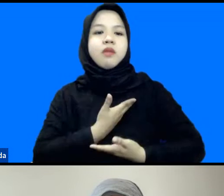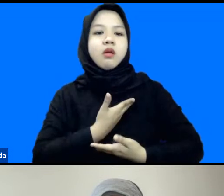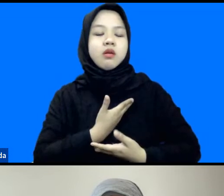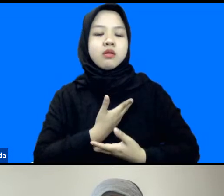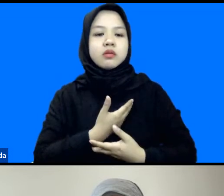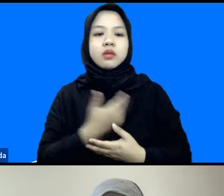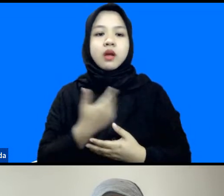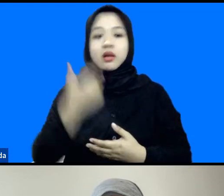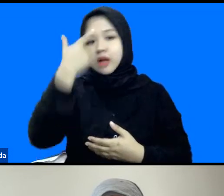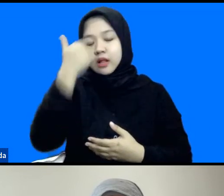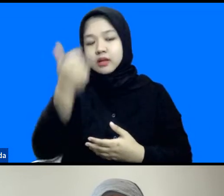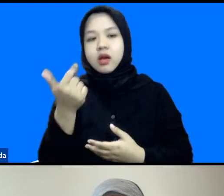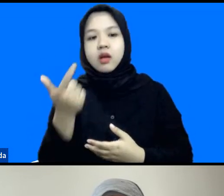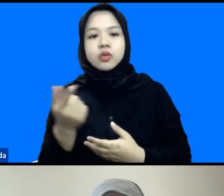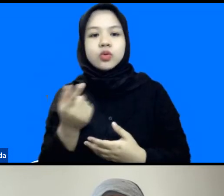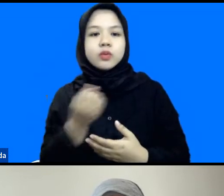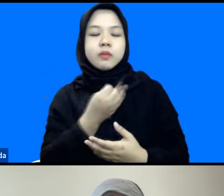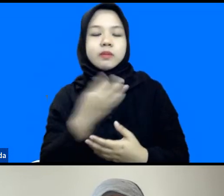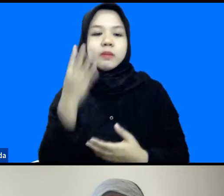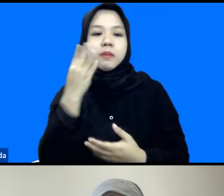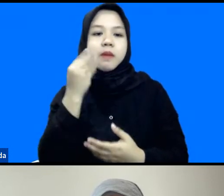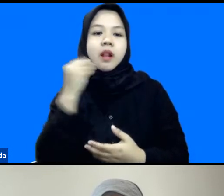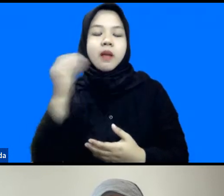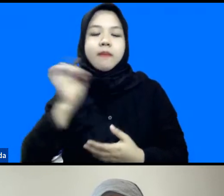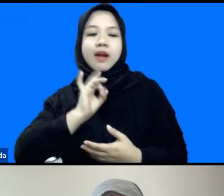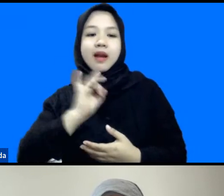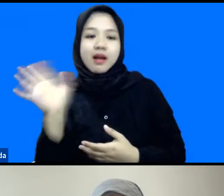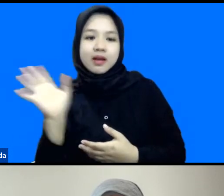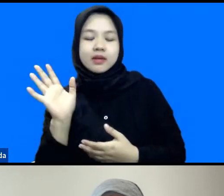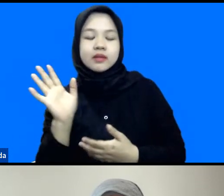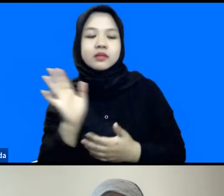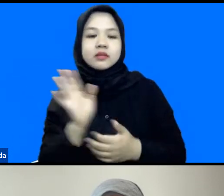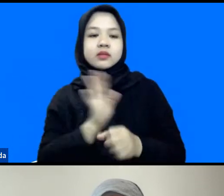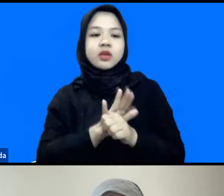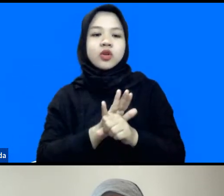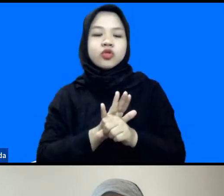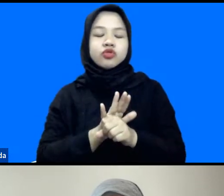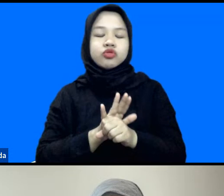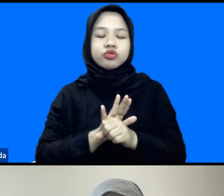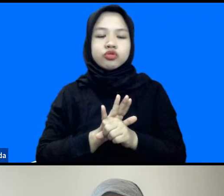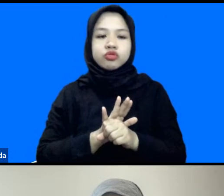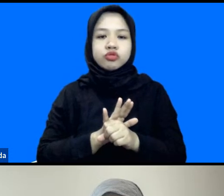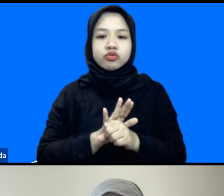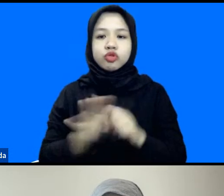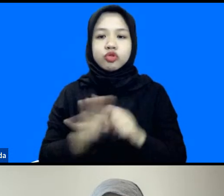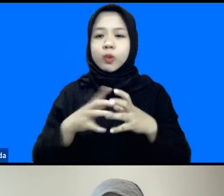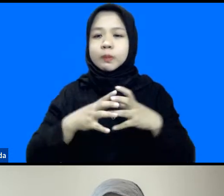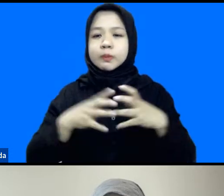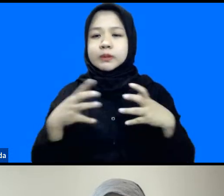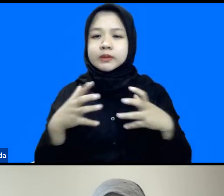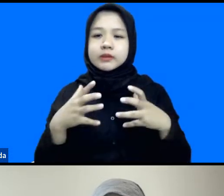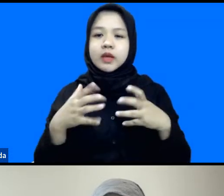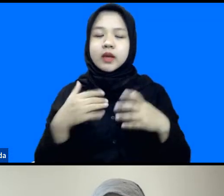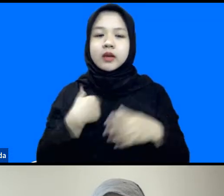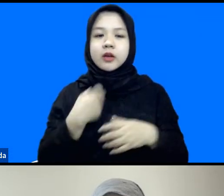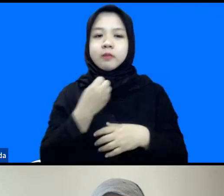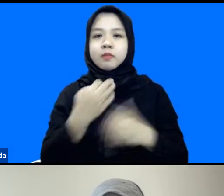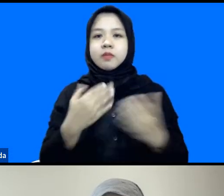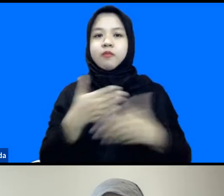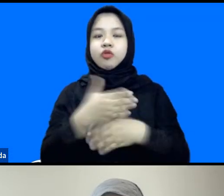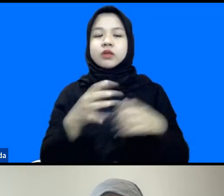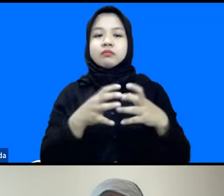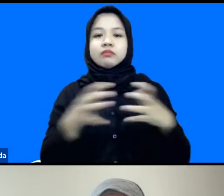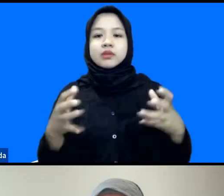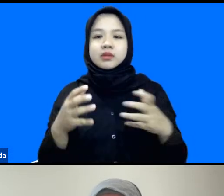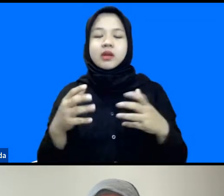itu kemudian juga beberapa pengalaman lain yang cukup besar atau beberapa proyek besar yang ditangani